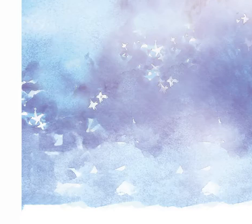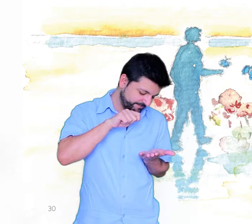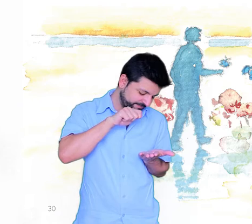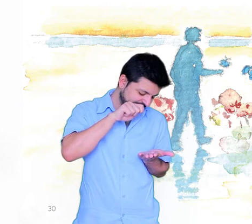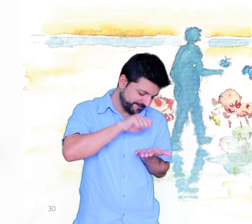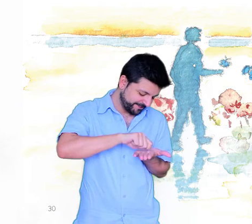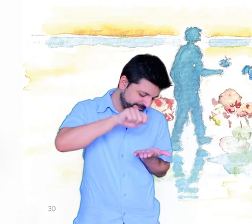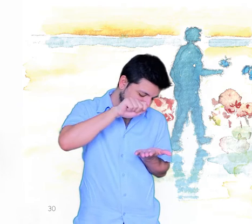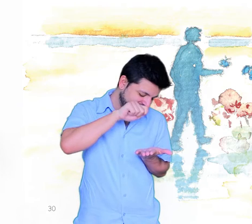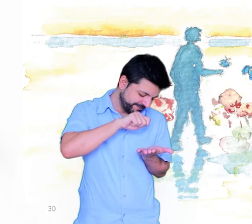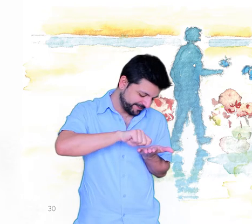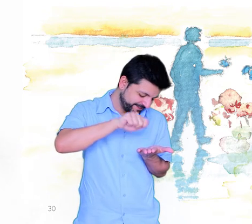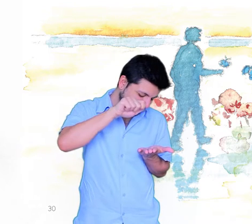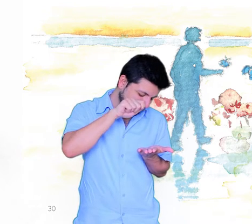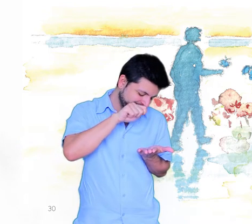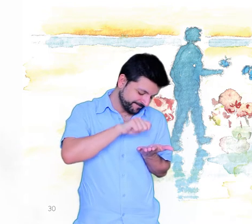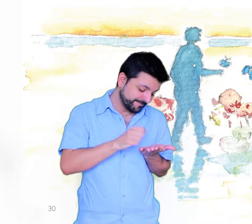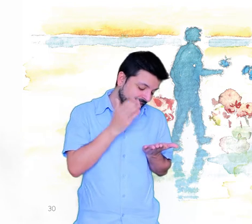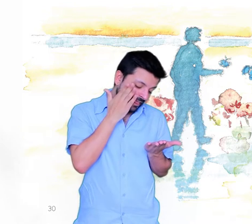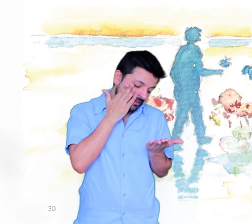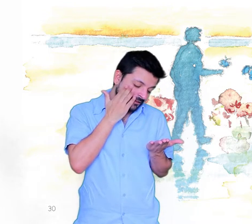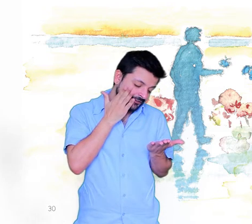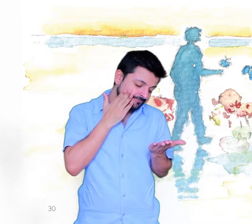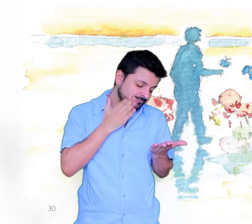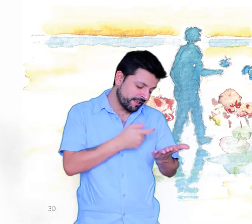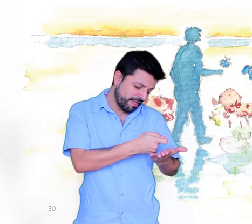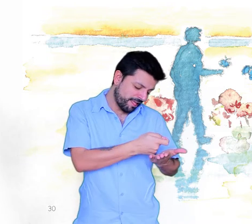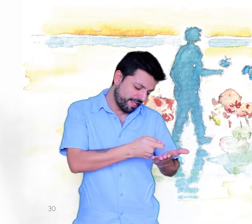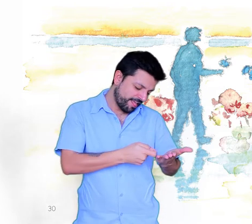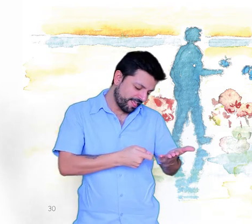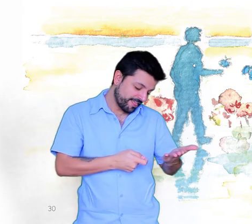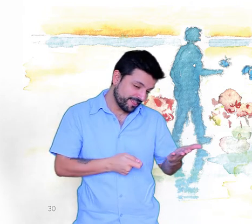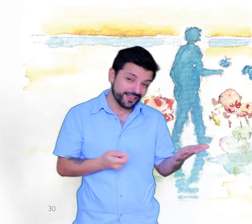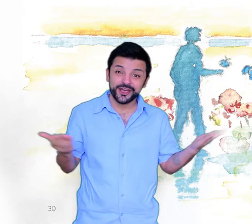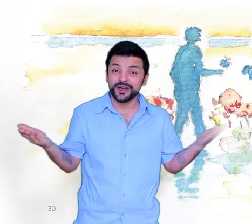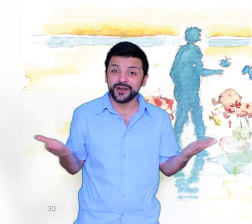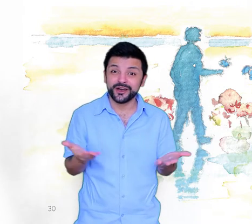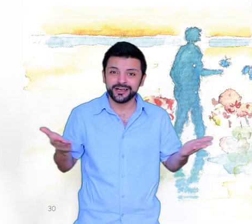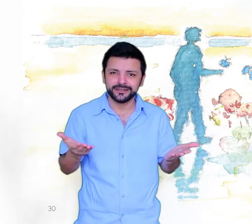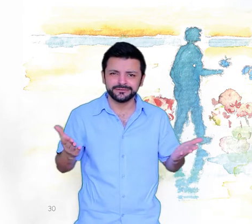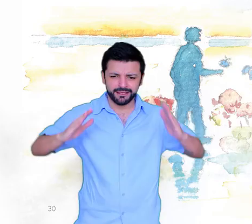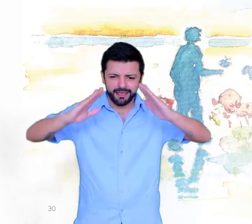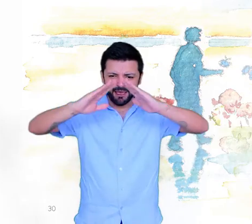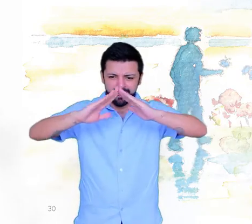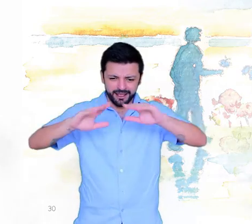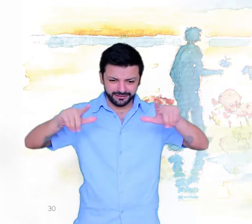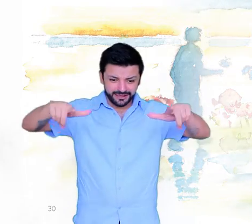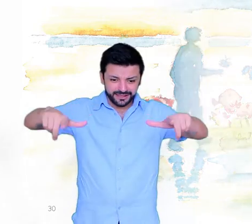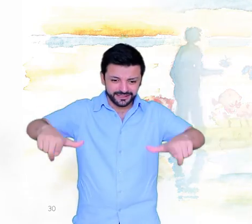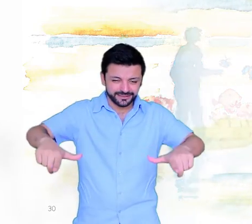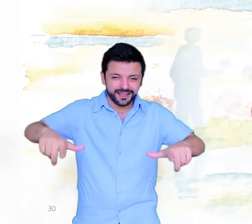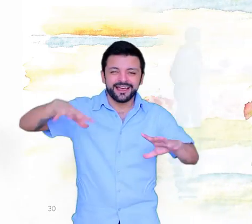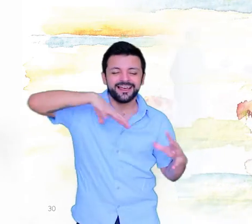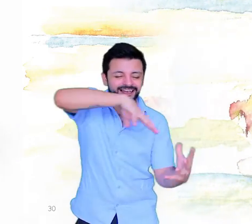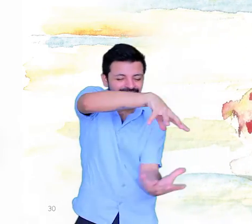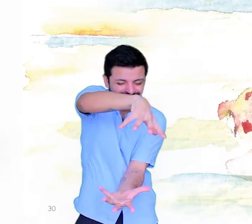Querido diário Hoje ganhei um mundo no meu quintal Reguei a roseira